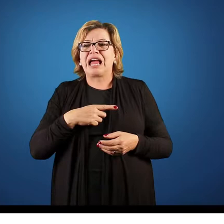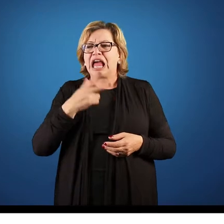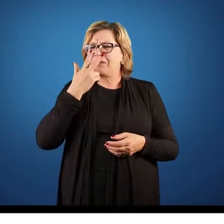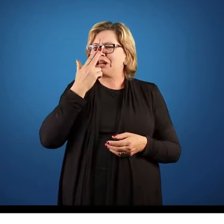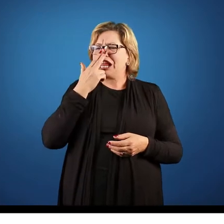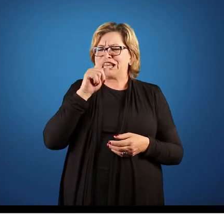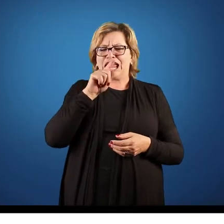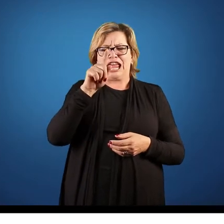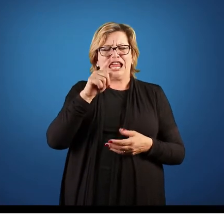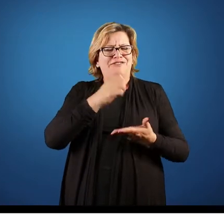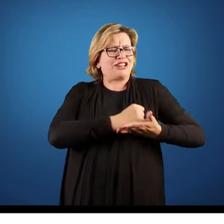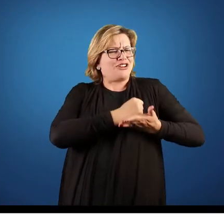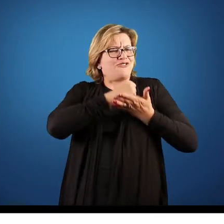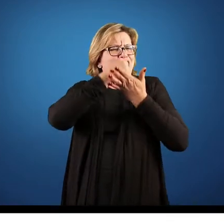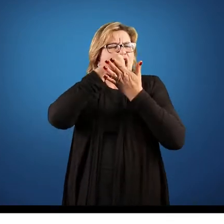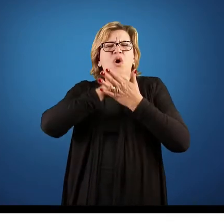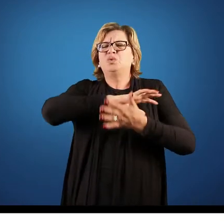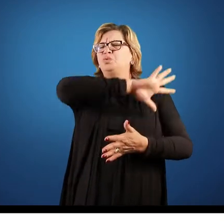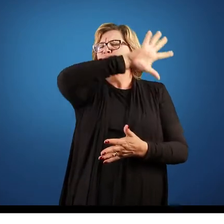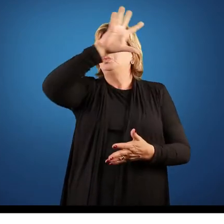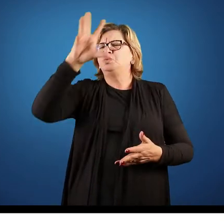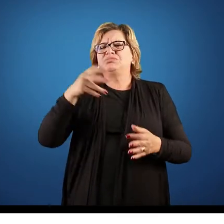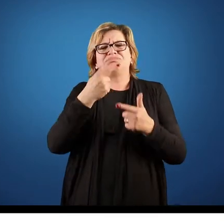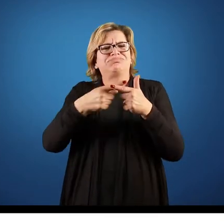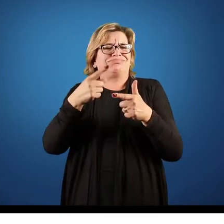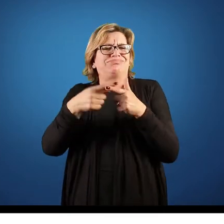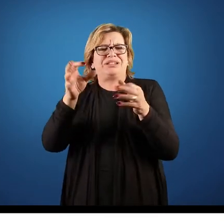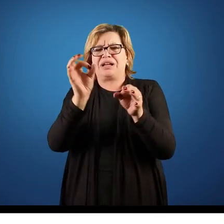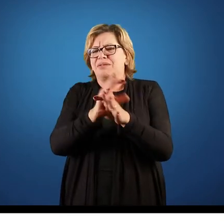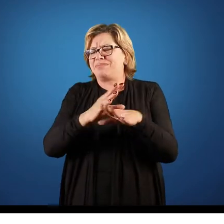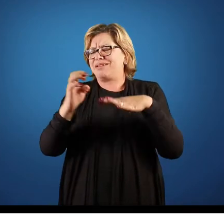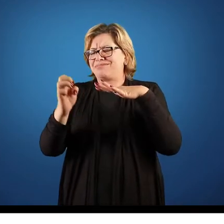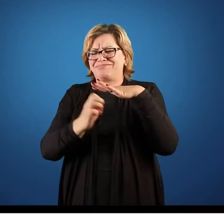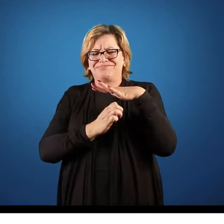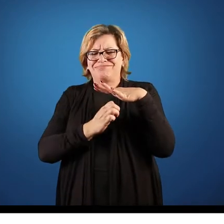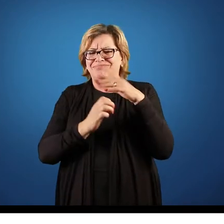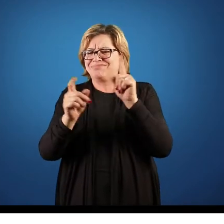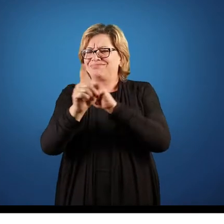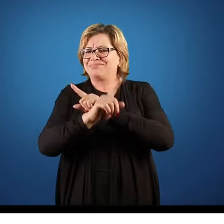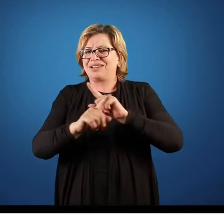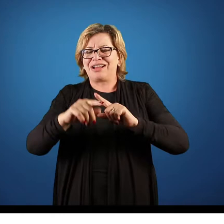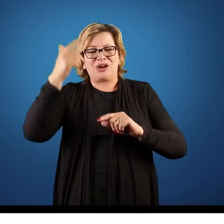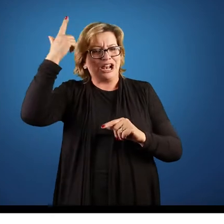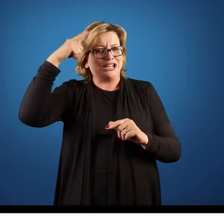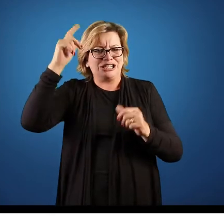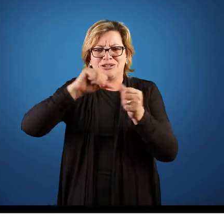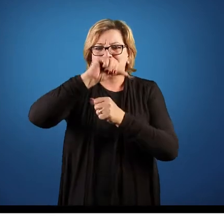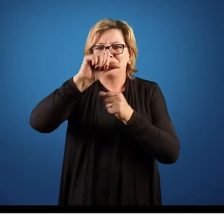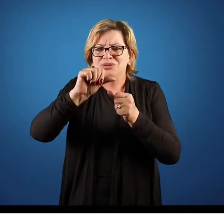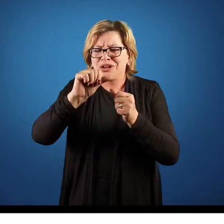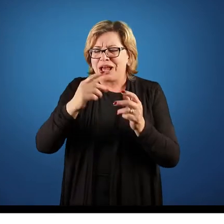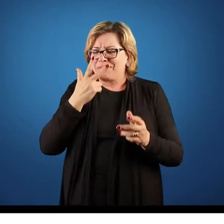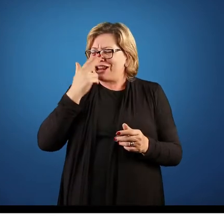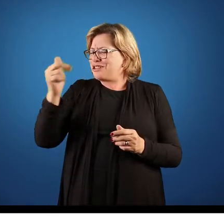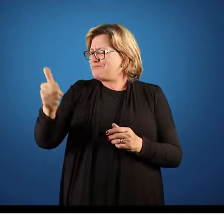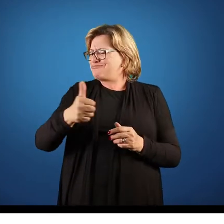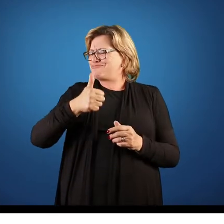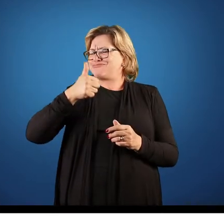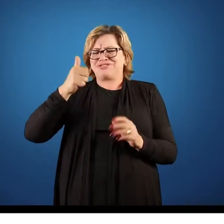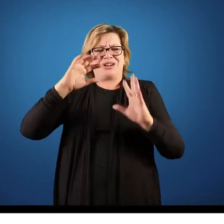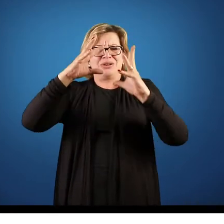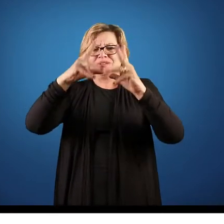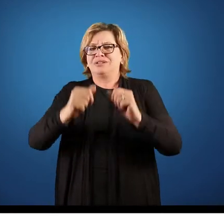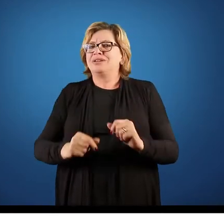salvador da pátria e ele vai resolver todos os problemas da empresa. Ah, trocou o líder lá, agora tudo vai ficar bom. Não, não vai ficar bom. Na realidade,